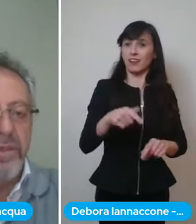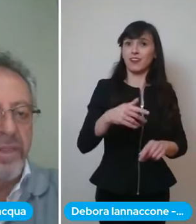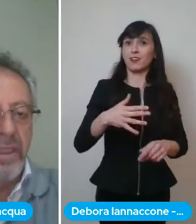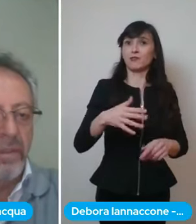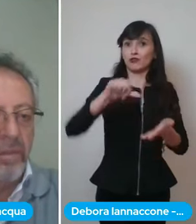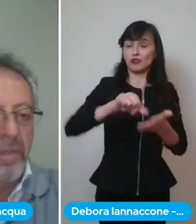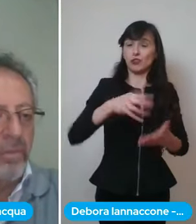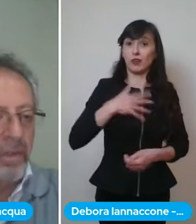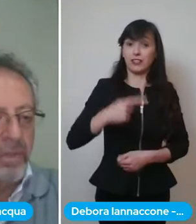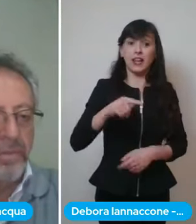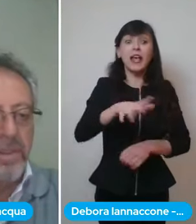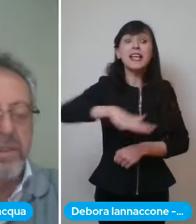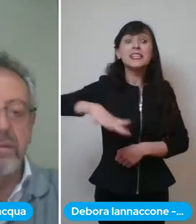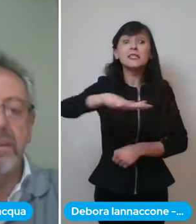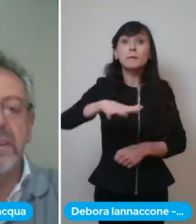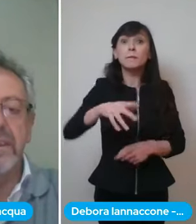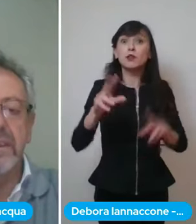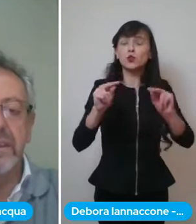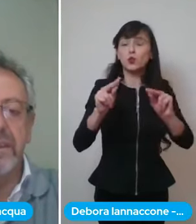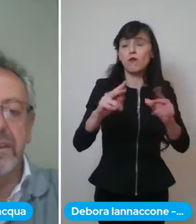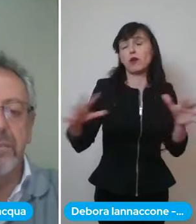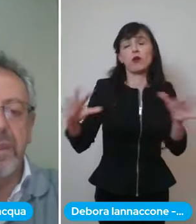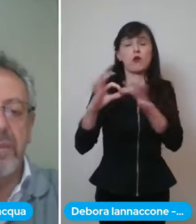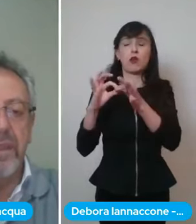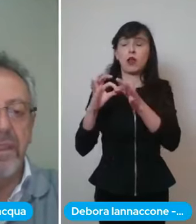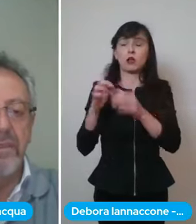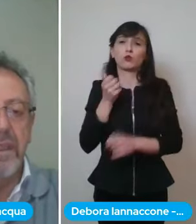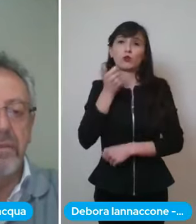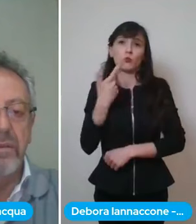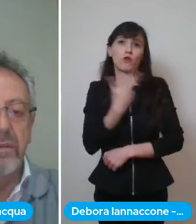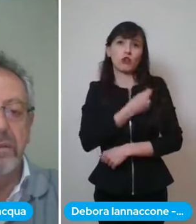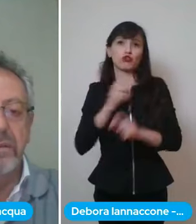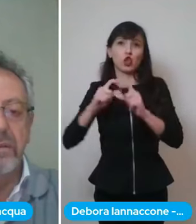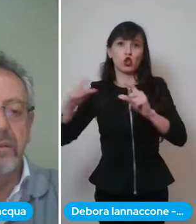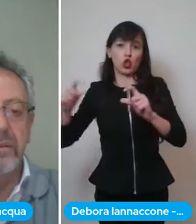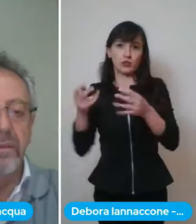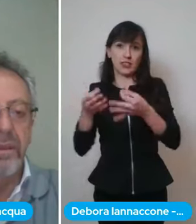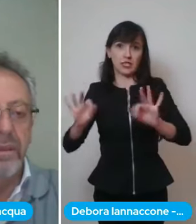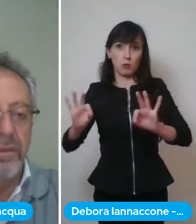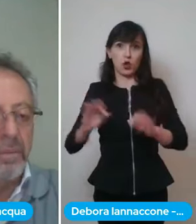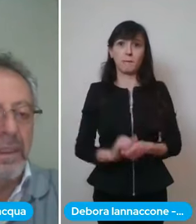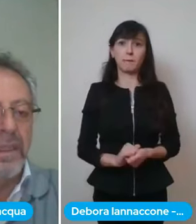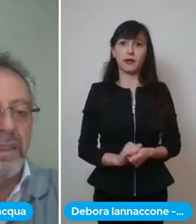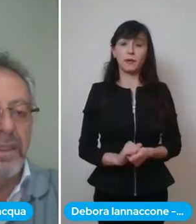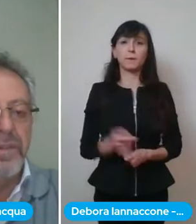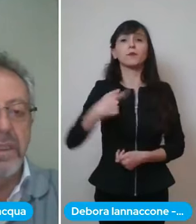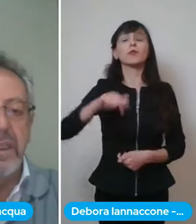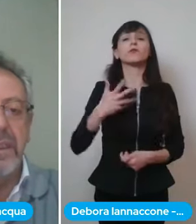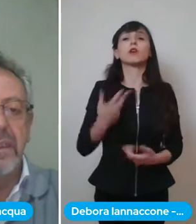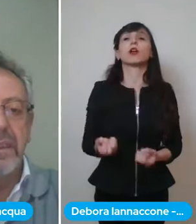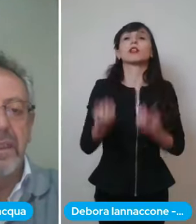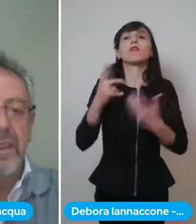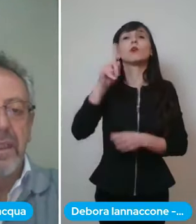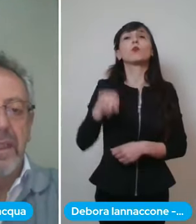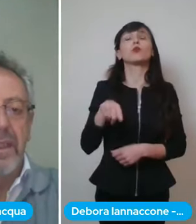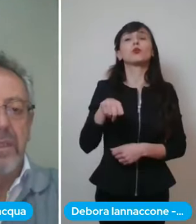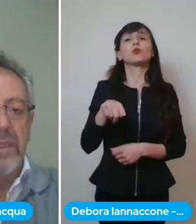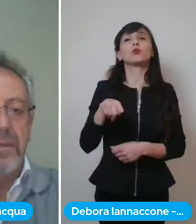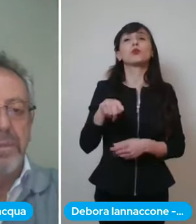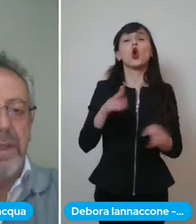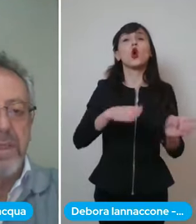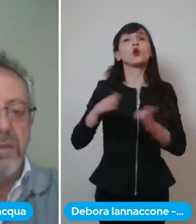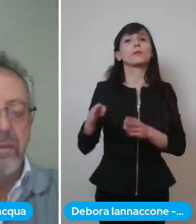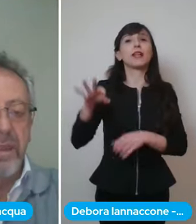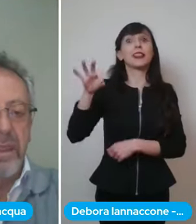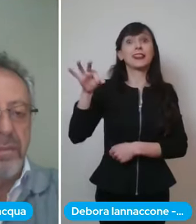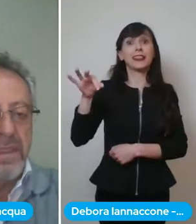numero di vaccini che noi abbiamo a disposizione. Abbiamo attivato l'ospedale di Terrascina e un